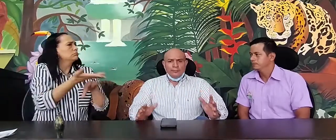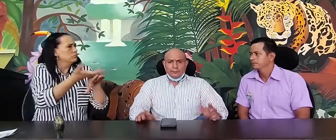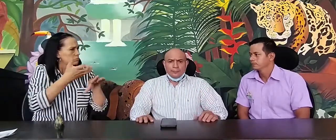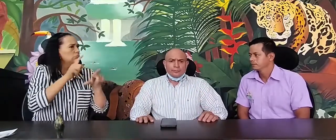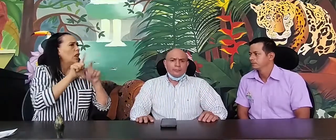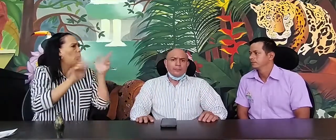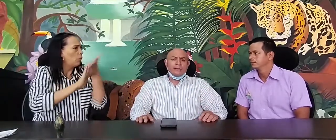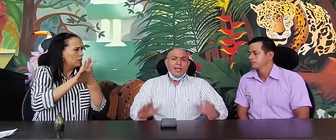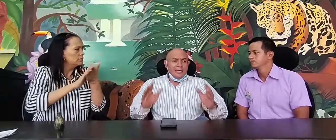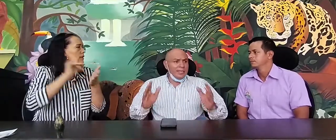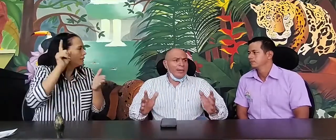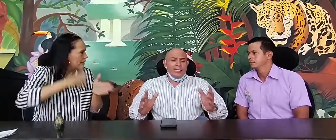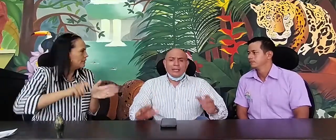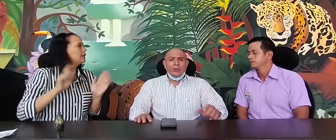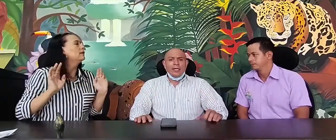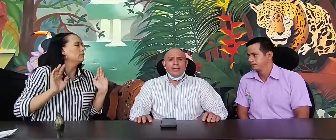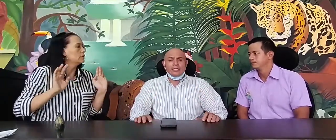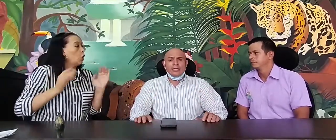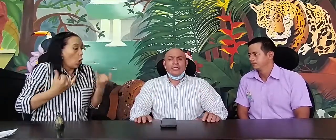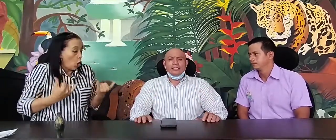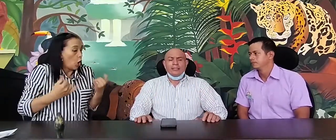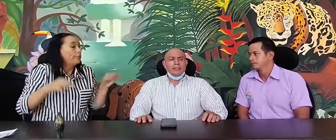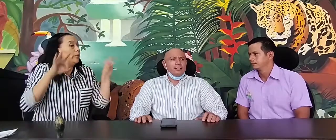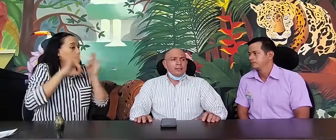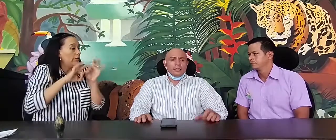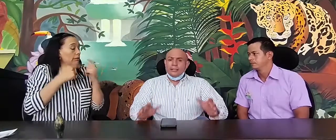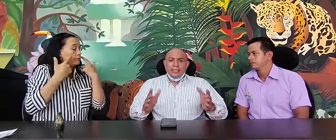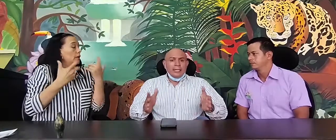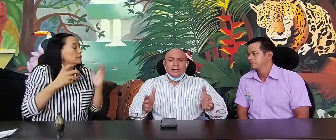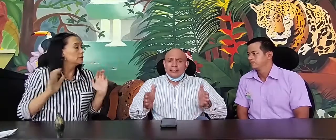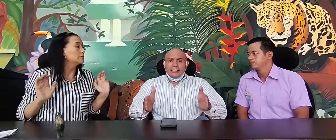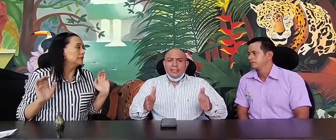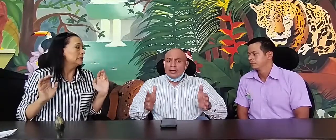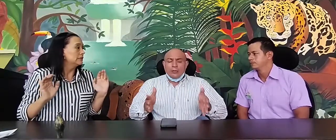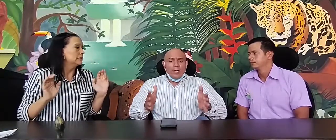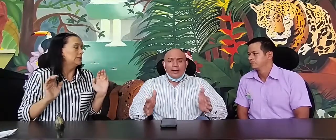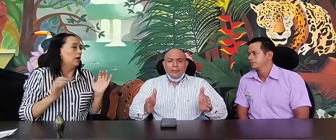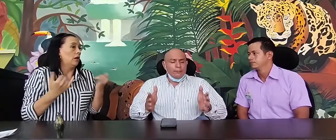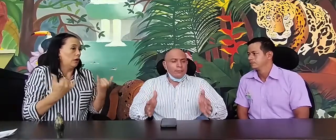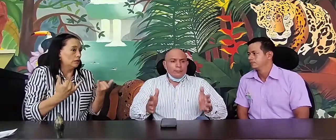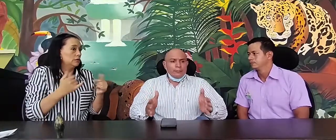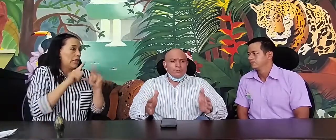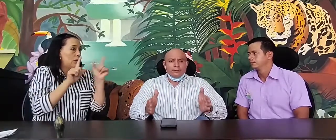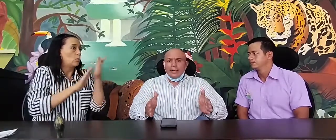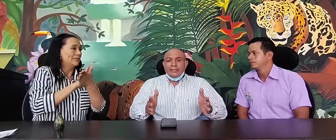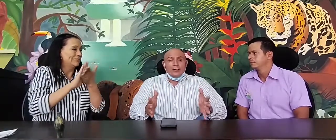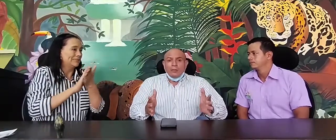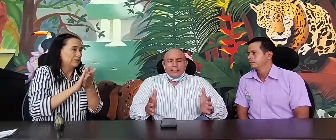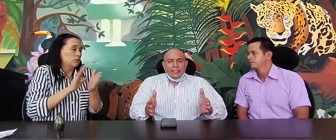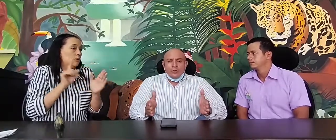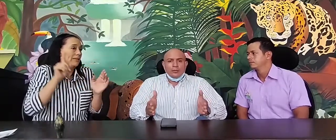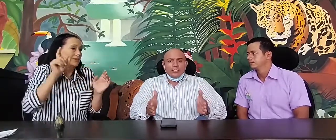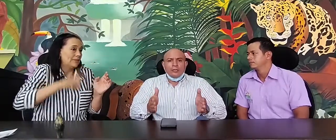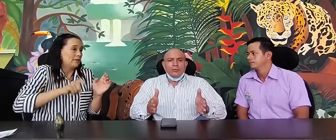al tema del lenguaje de señas. Este es el lenguaje materno o paterno, no sé cómo